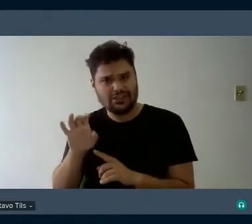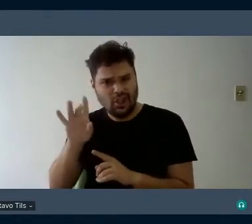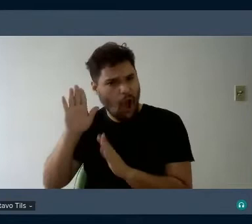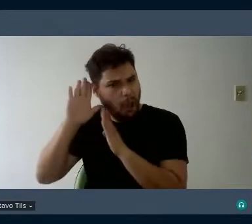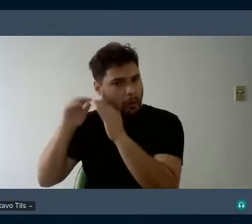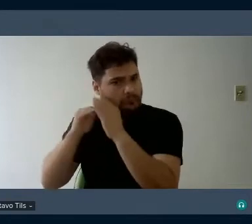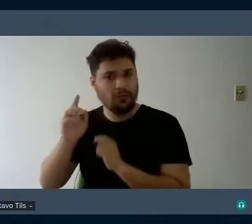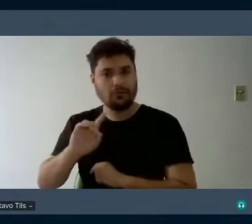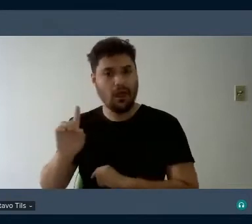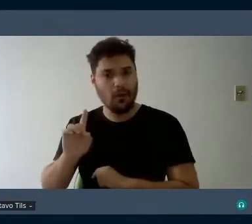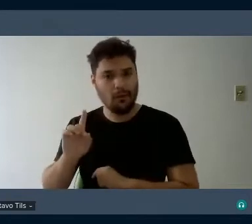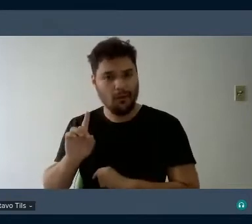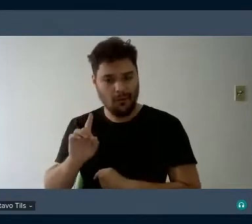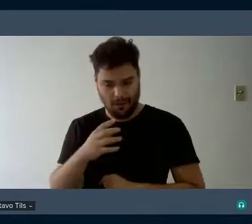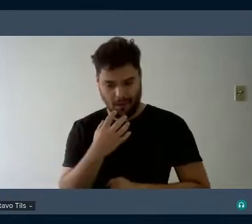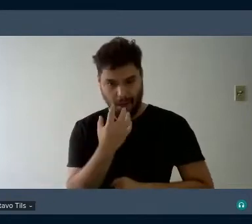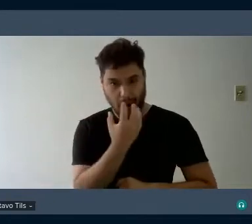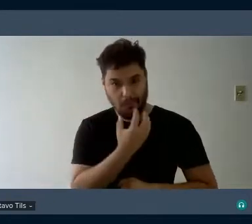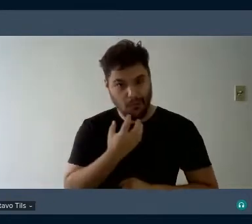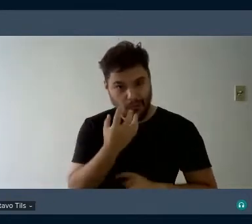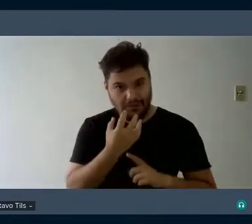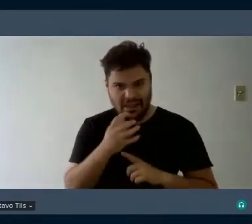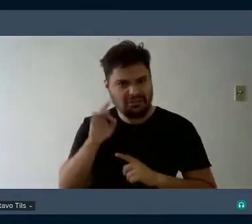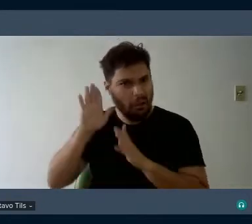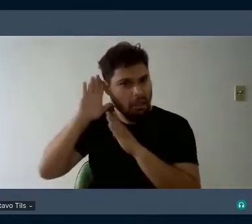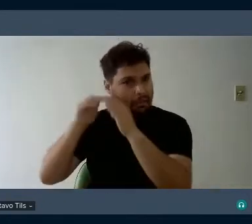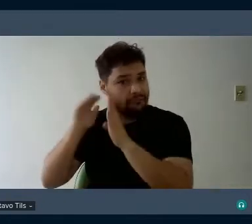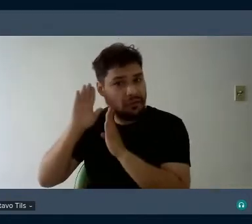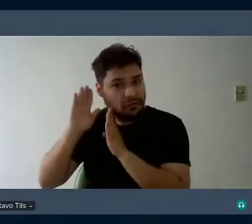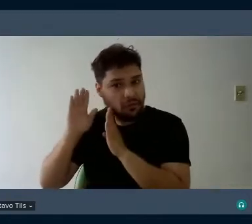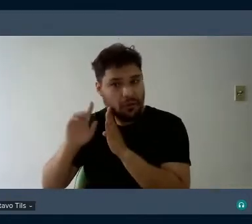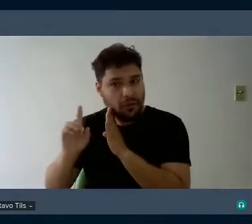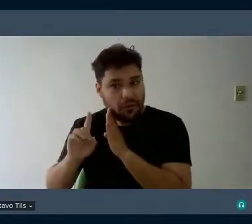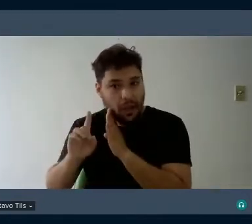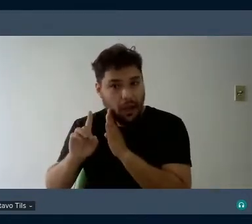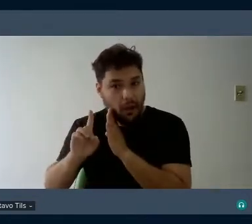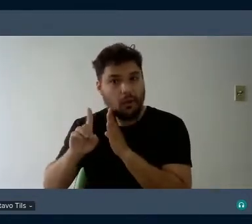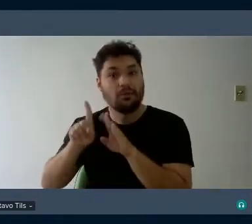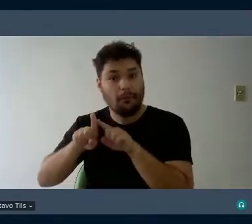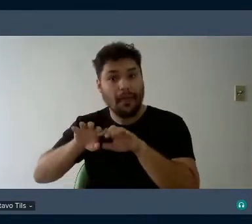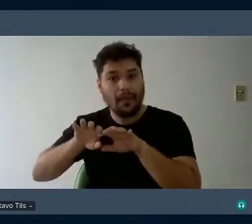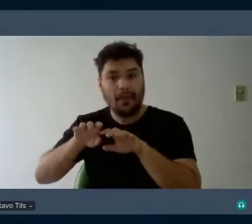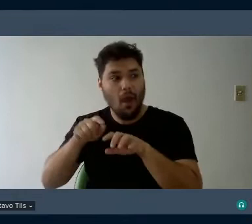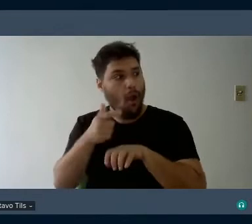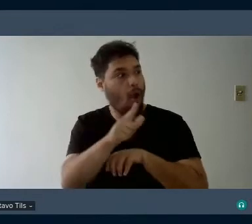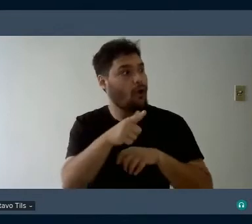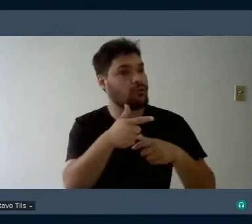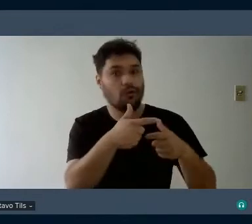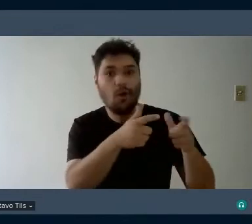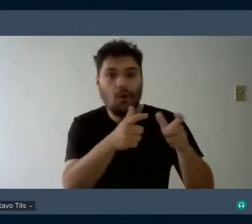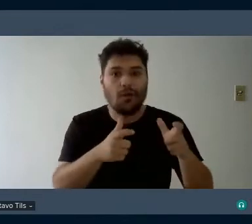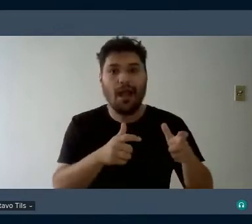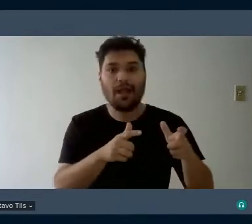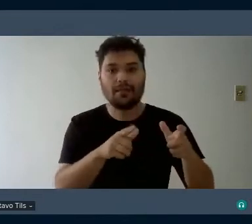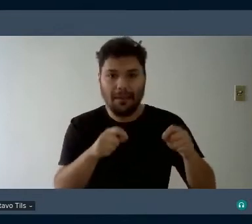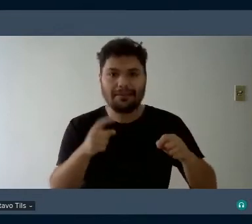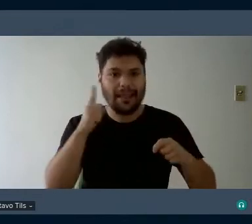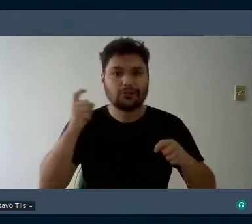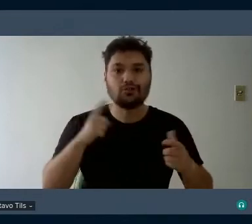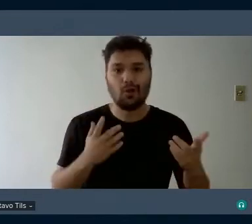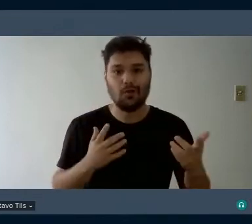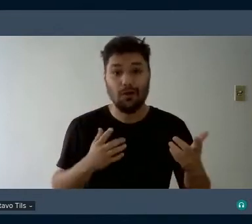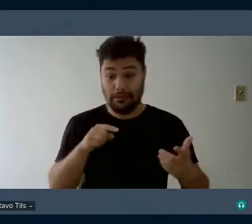musicalidade prescinde do ouvido e dela se emancipa. Esse deveria ser o lema de uma educação